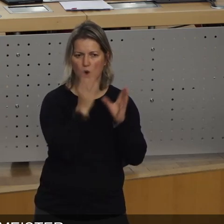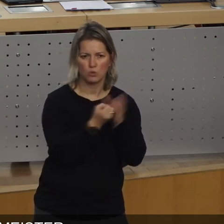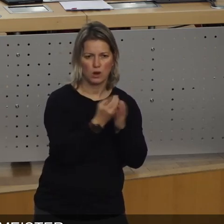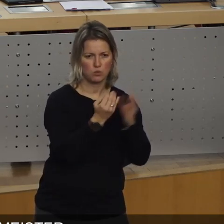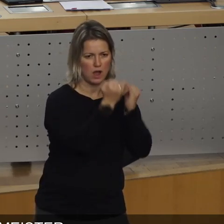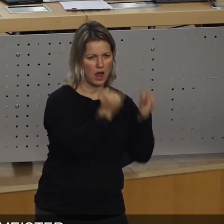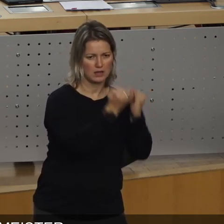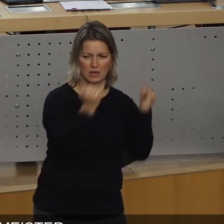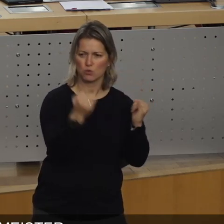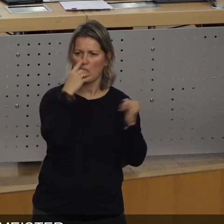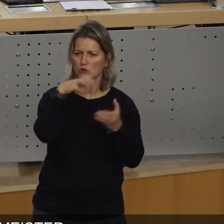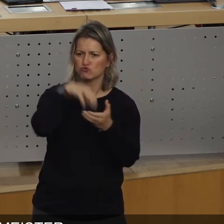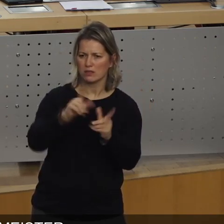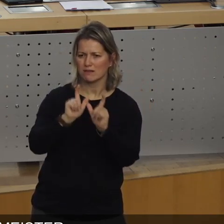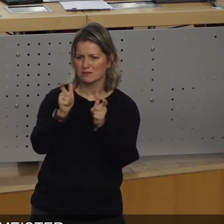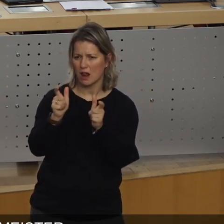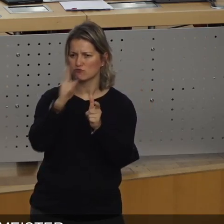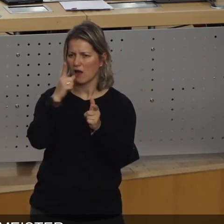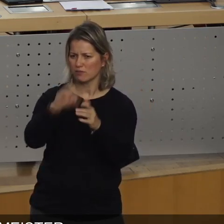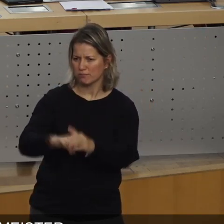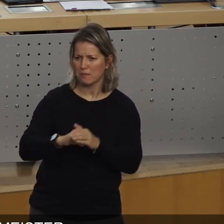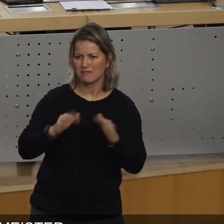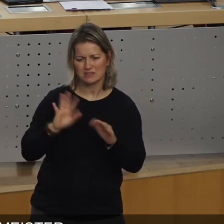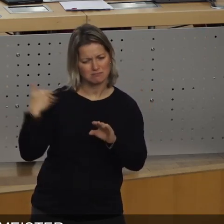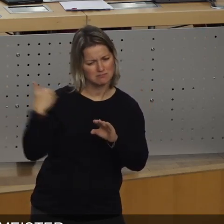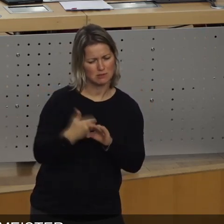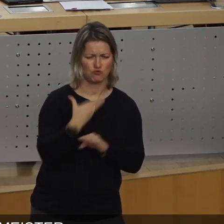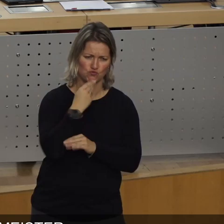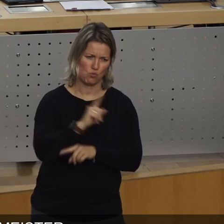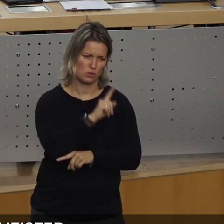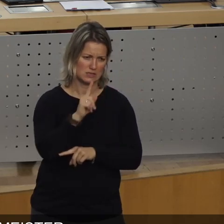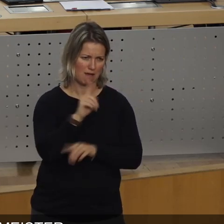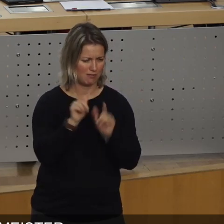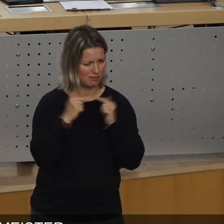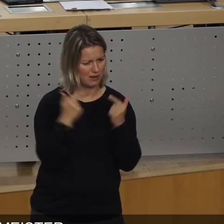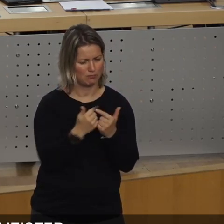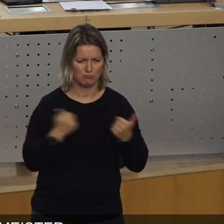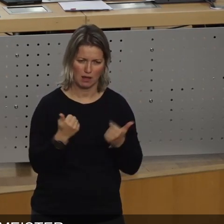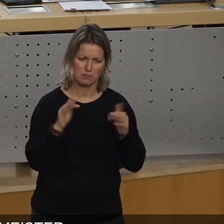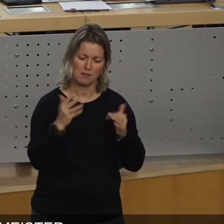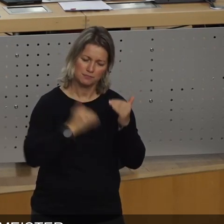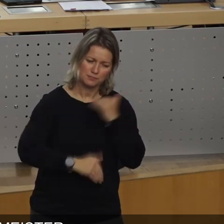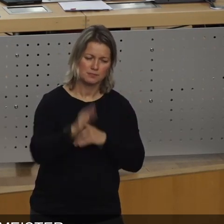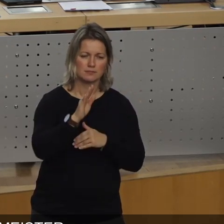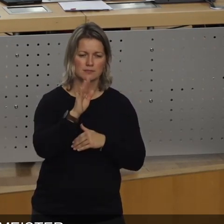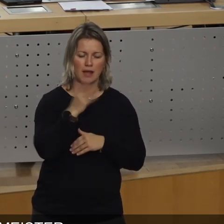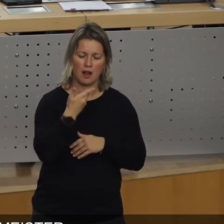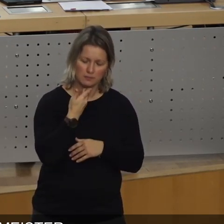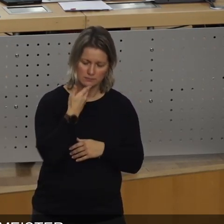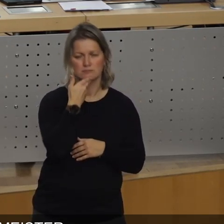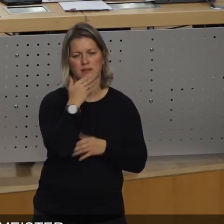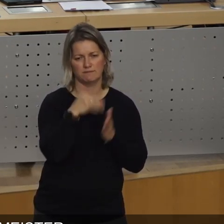aus der Stadtgesellschaft heraus. War eine tolle Zeit, war ein tolles Team und auf geht's, Kopf hoch, wir